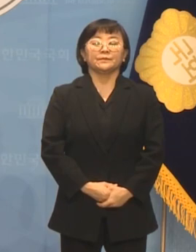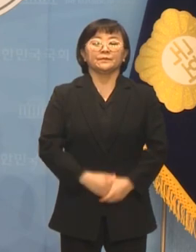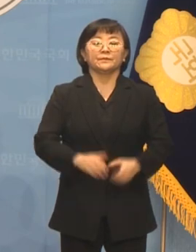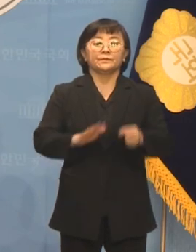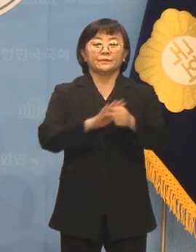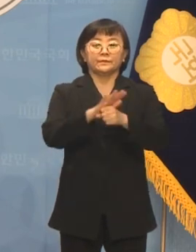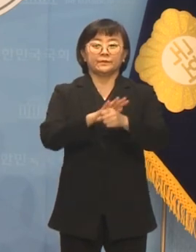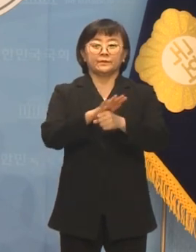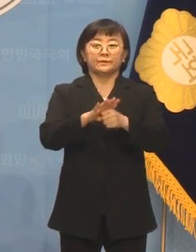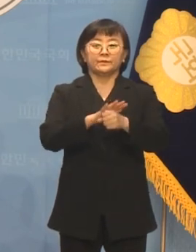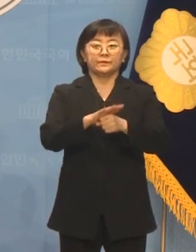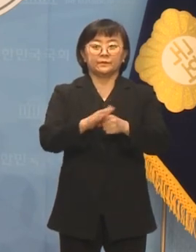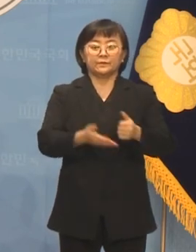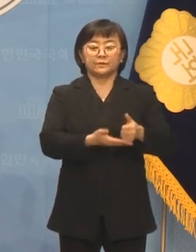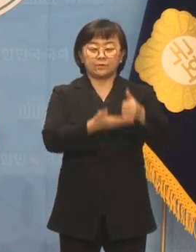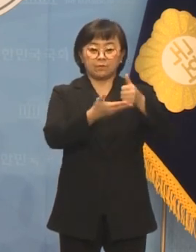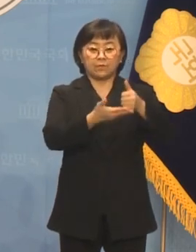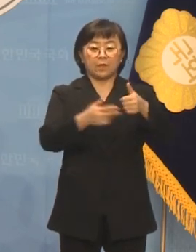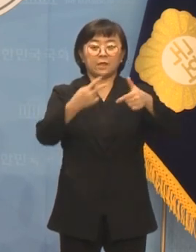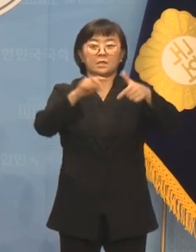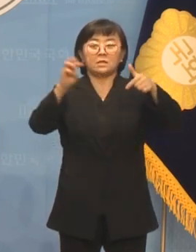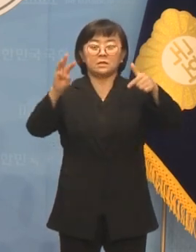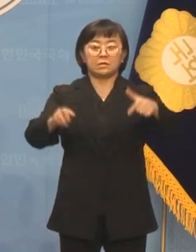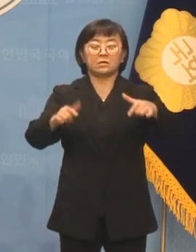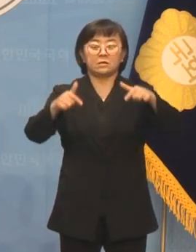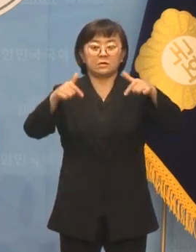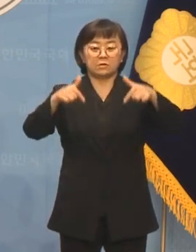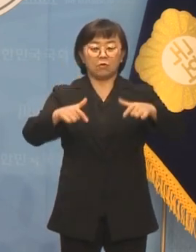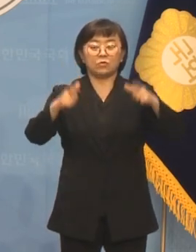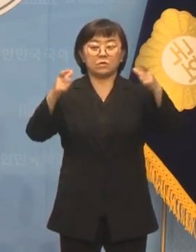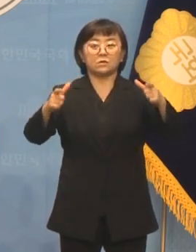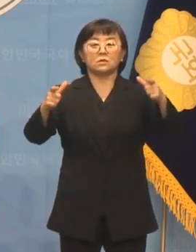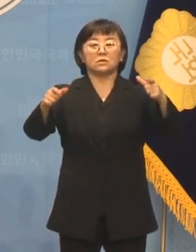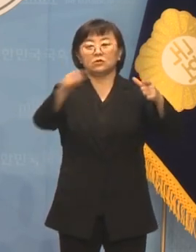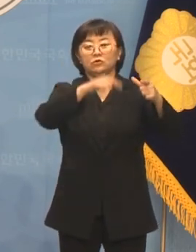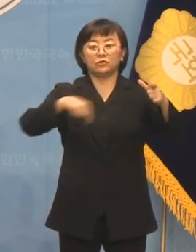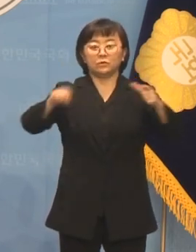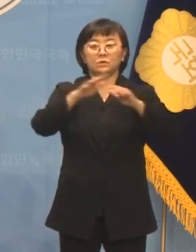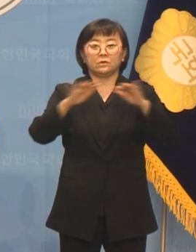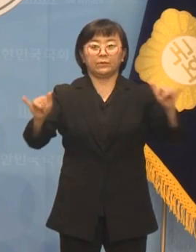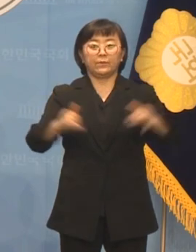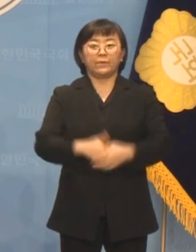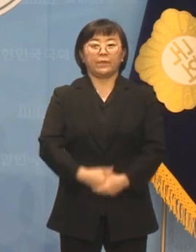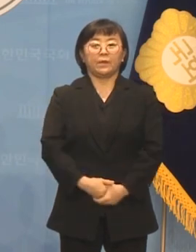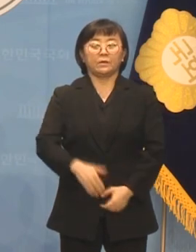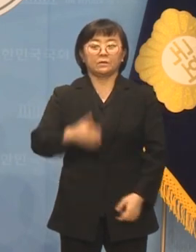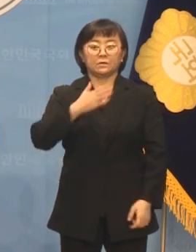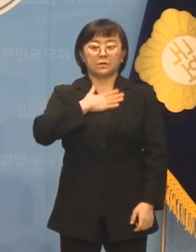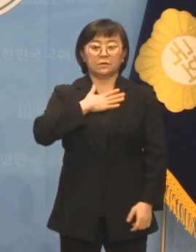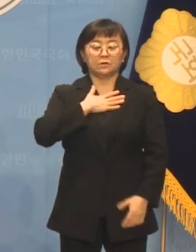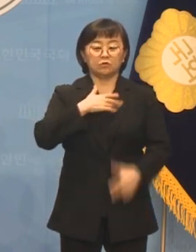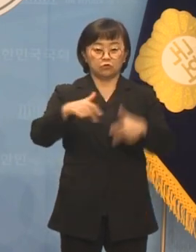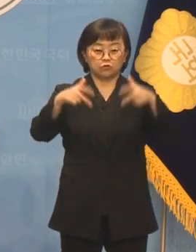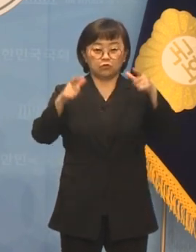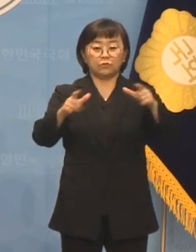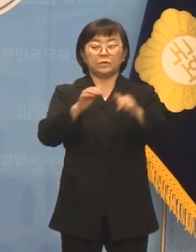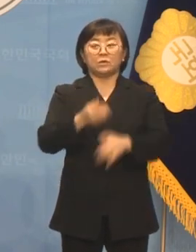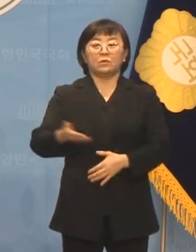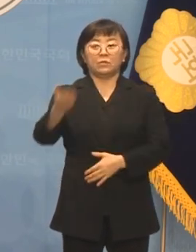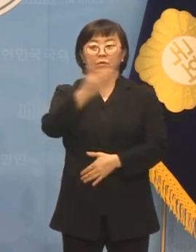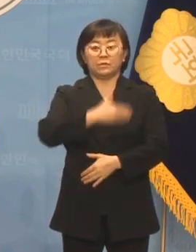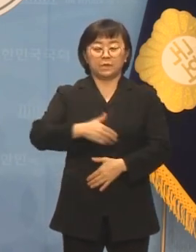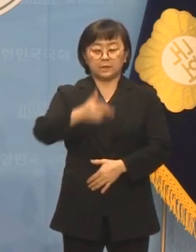사랑하고 존경하는 인천 서구울 주민 여러분 저는 주민 여러분들께